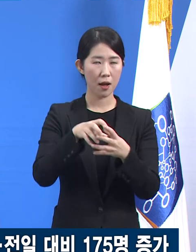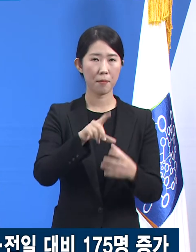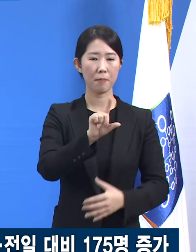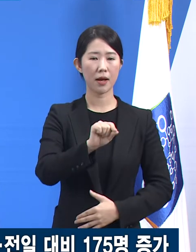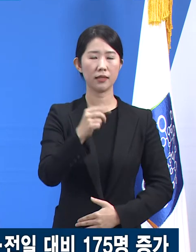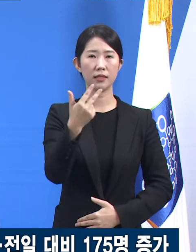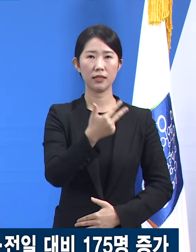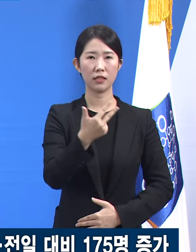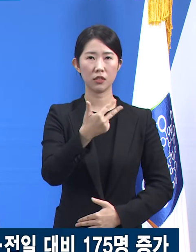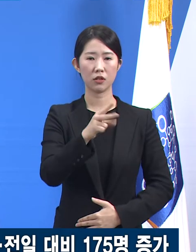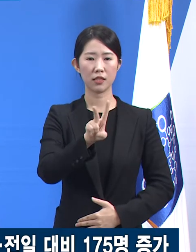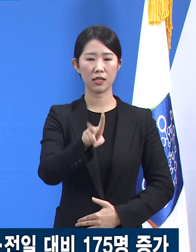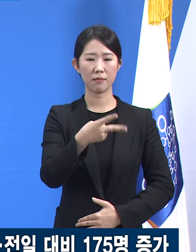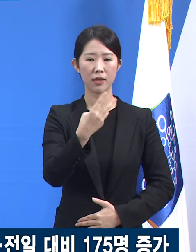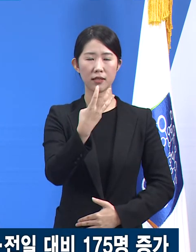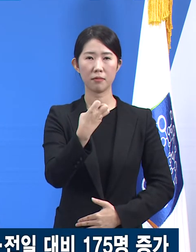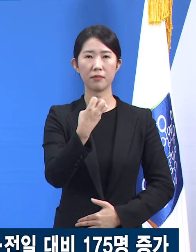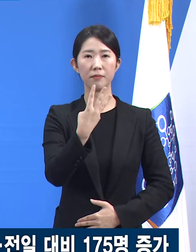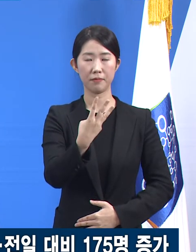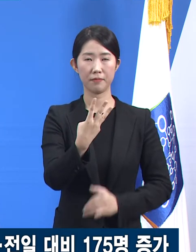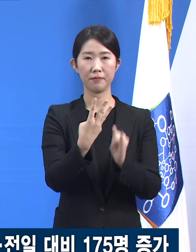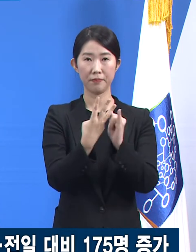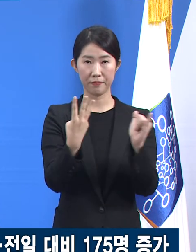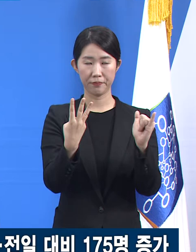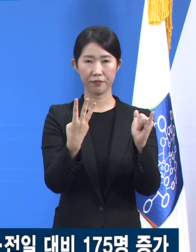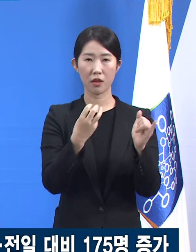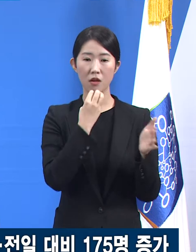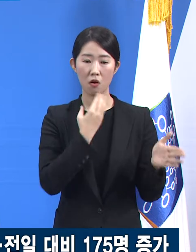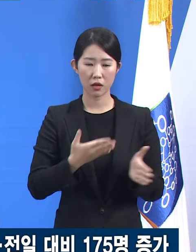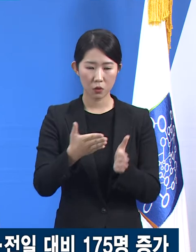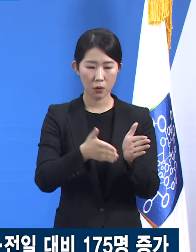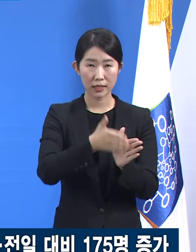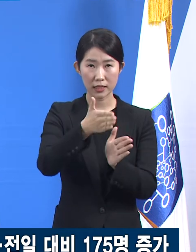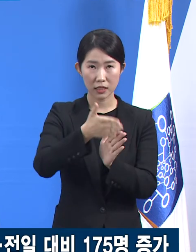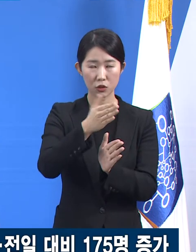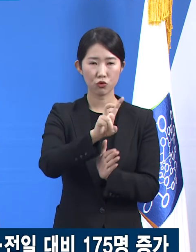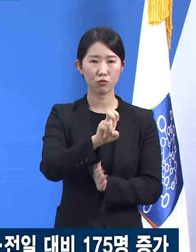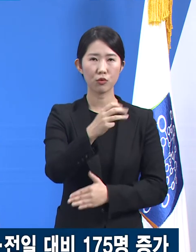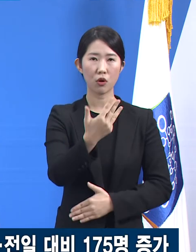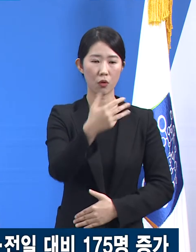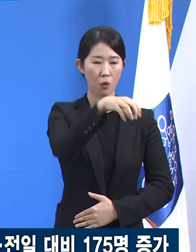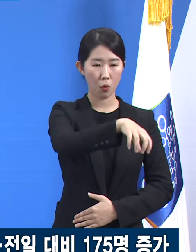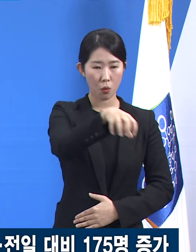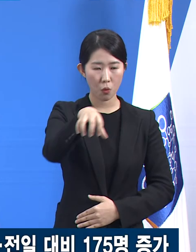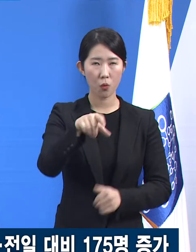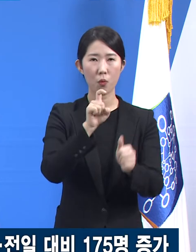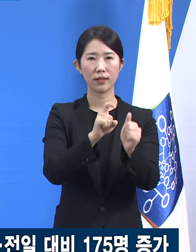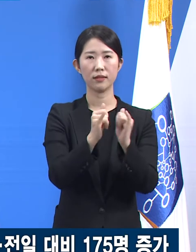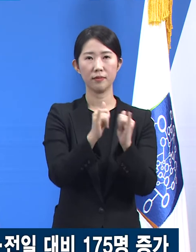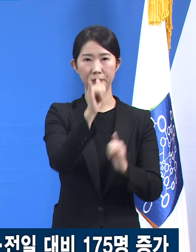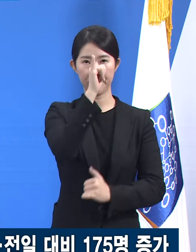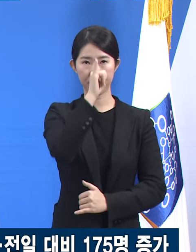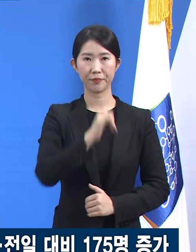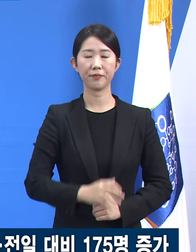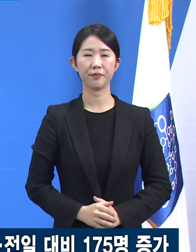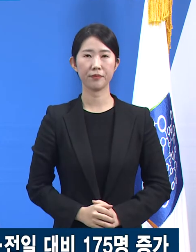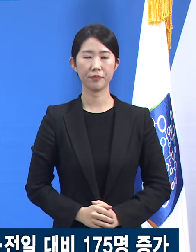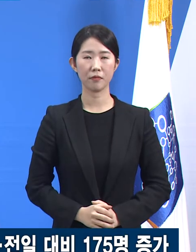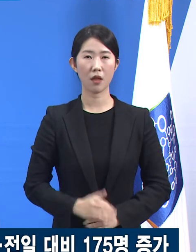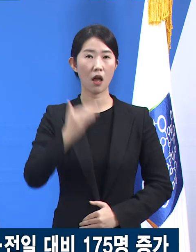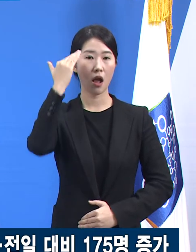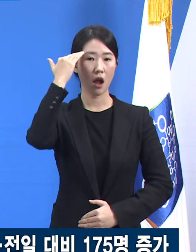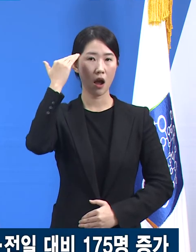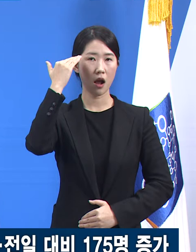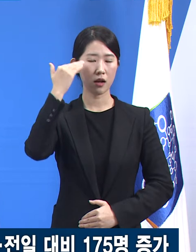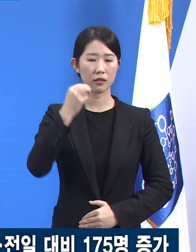,233명으로 도내 28개 시군에서 확진자가 발생하였습니다. 국내